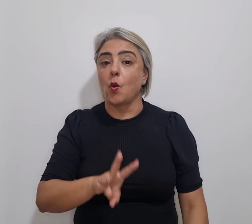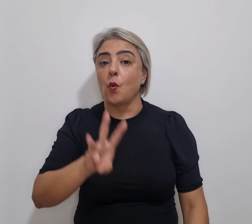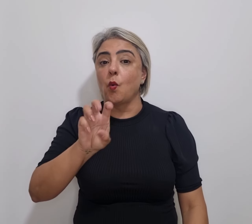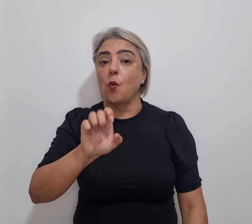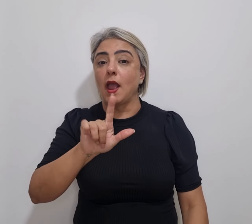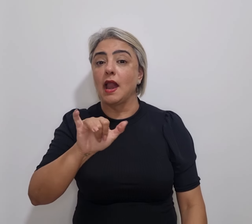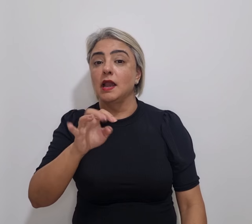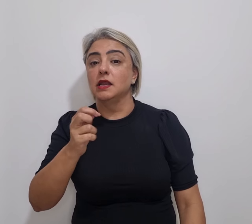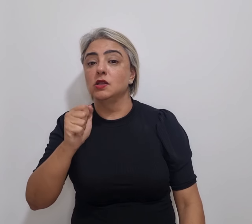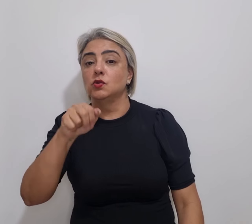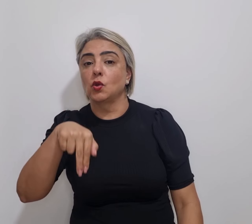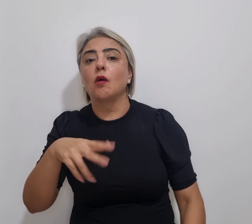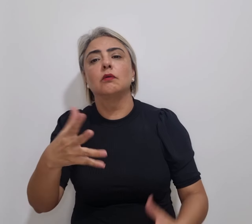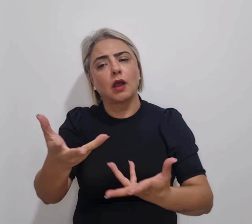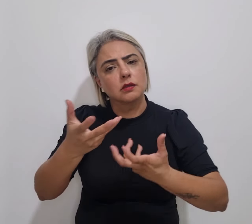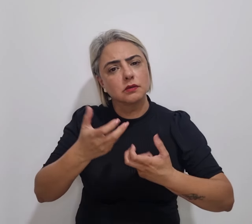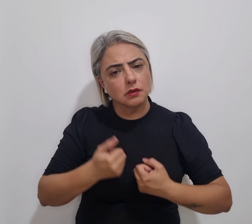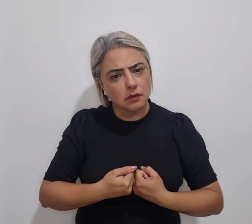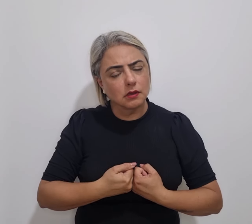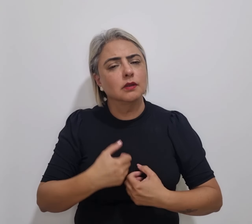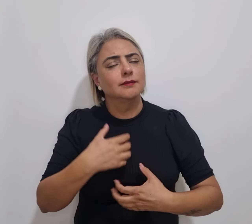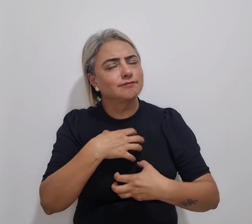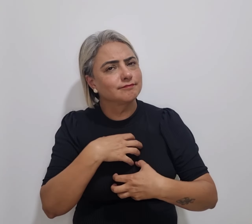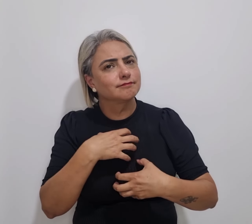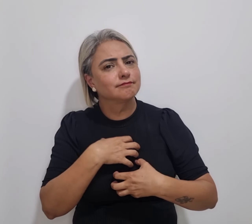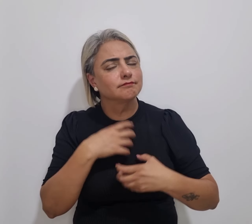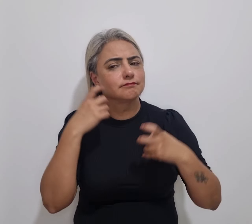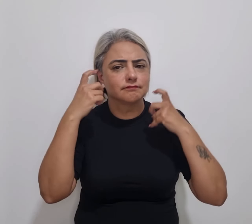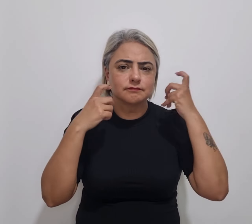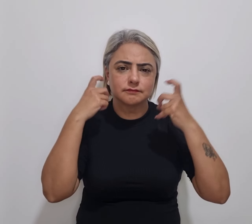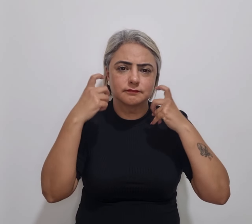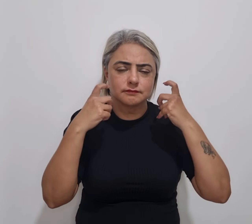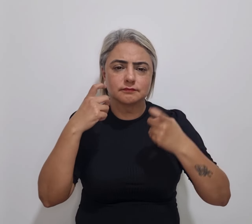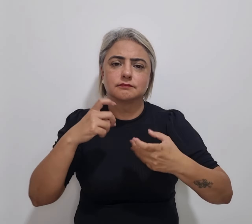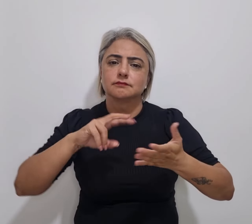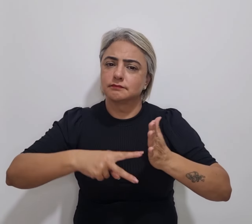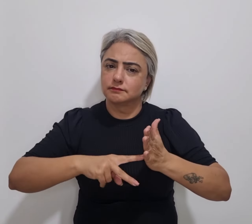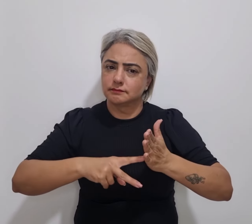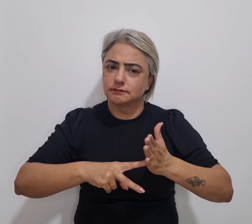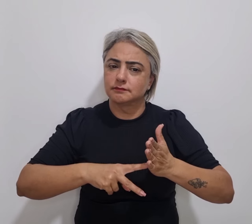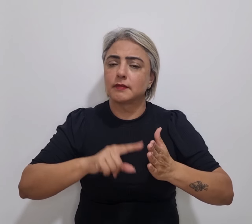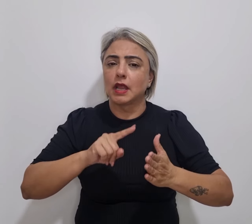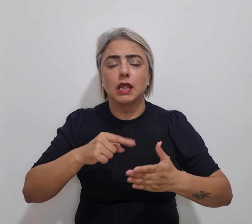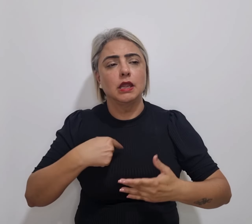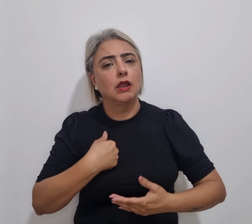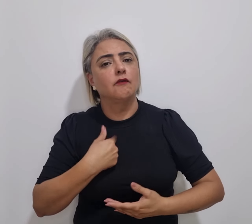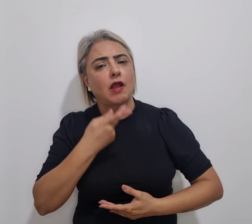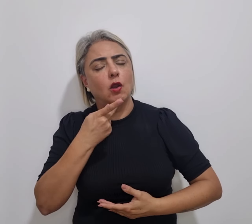foi receptivo e sensível às preocupações do sindicato e se comprometeu a